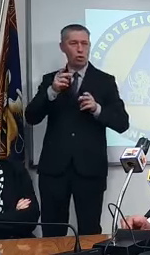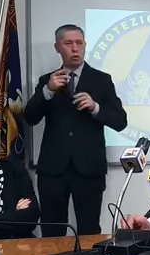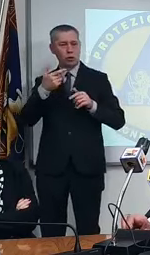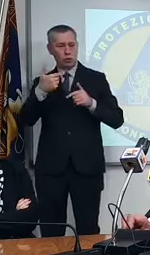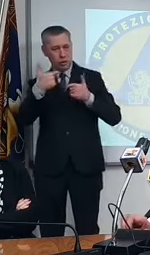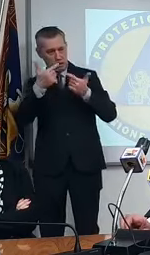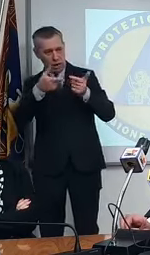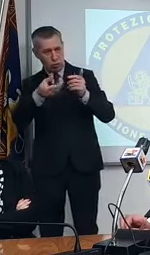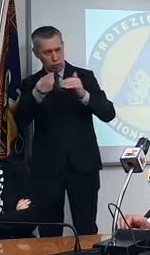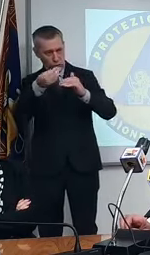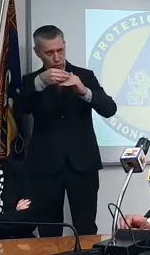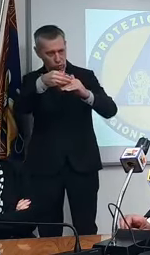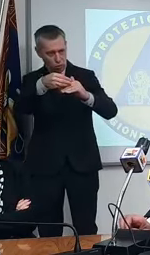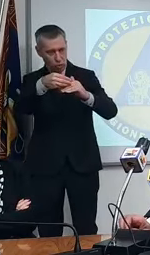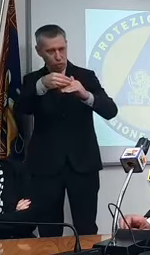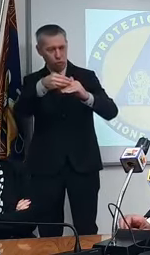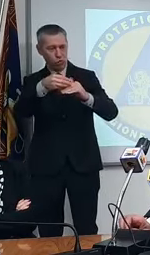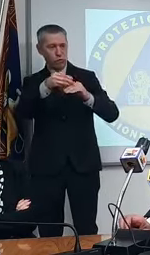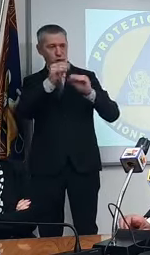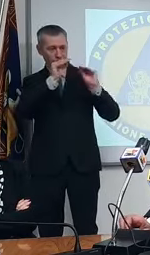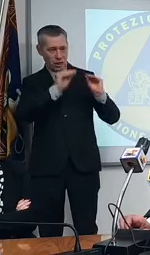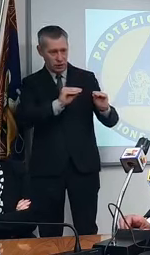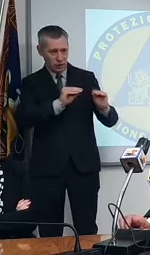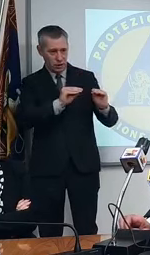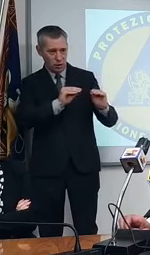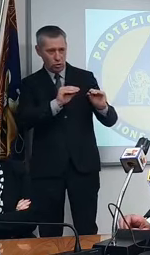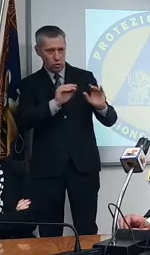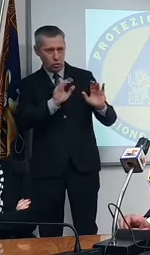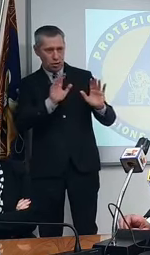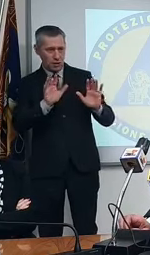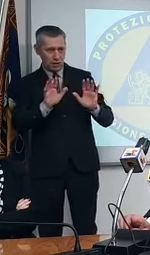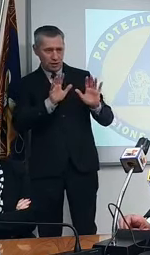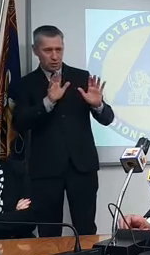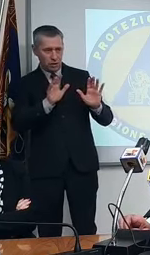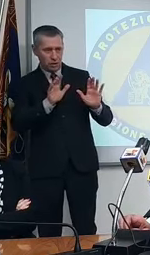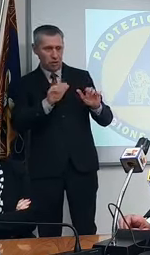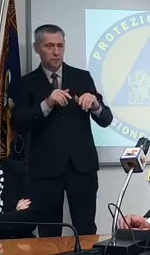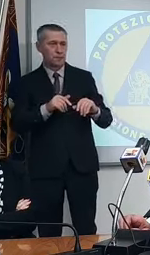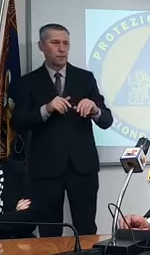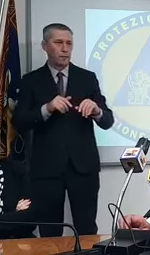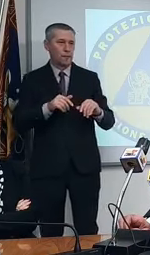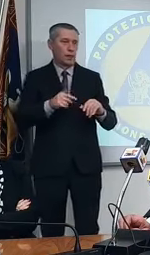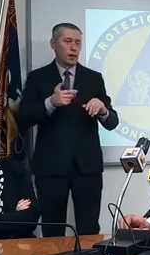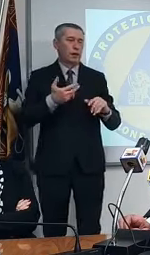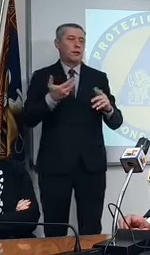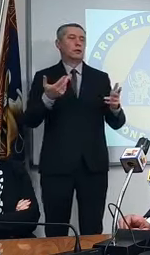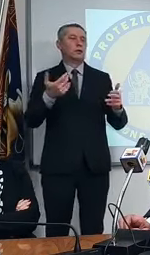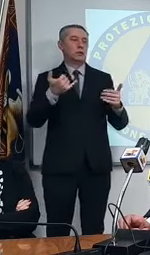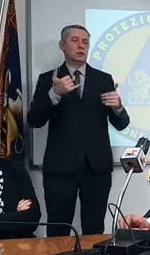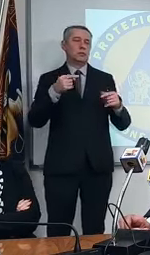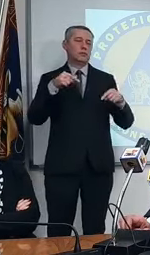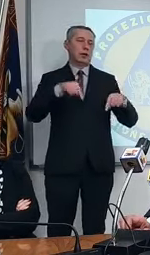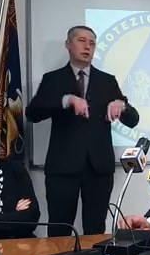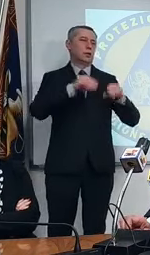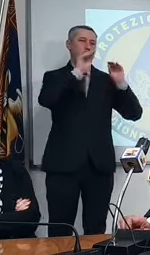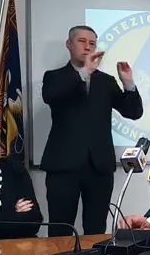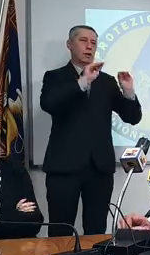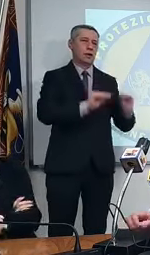più non lasciamoli però il magazzino hai ragione hai ragione ma il magazzino non ce n più e il magazzino non ce n più no